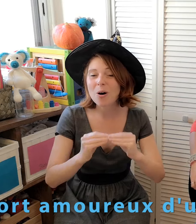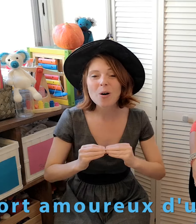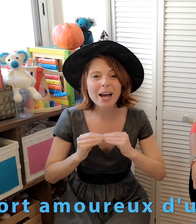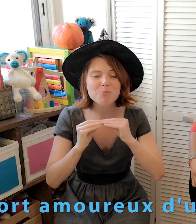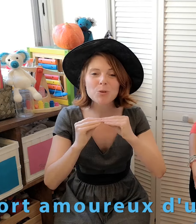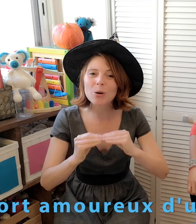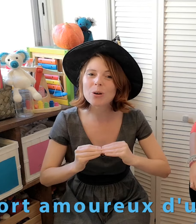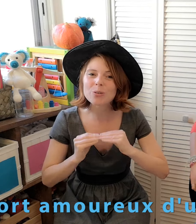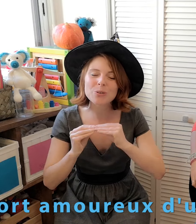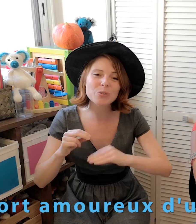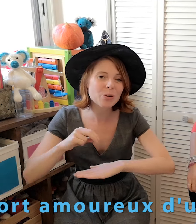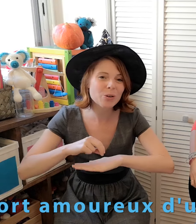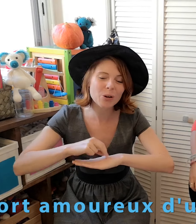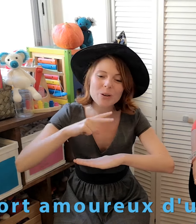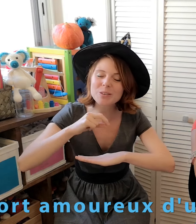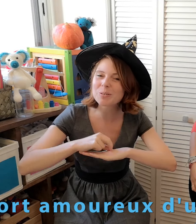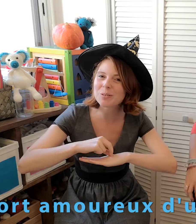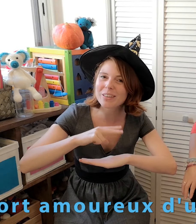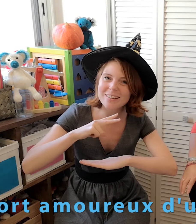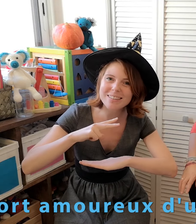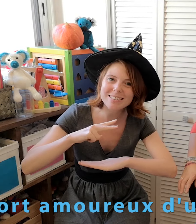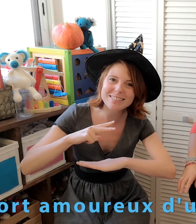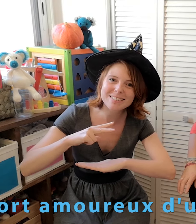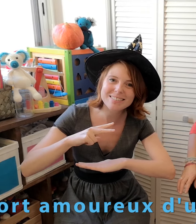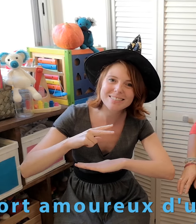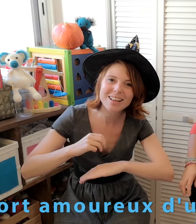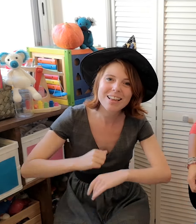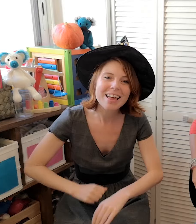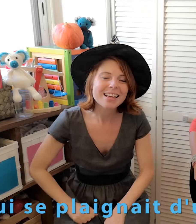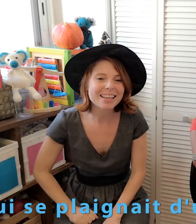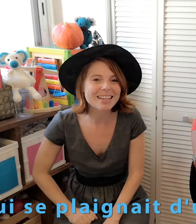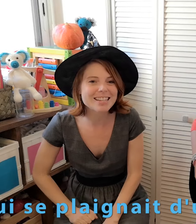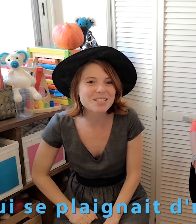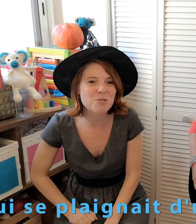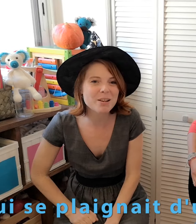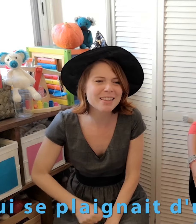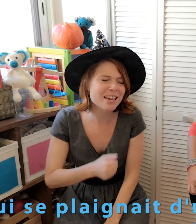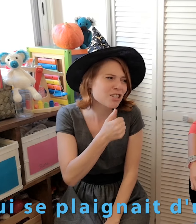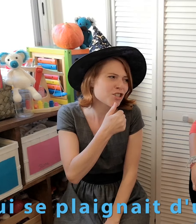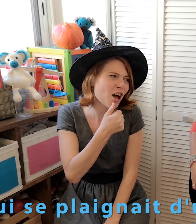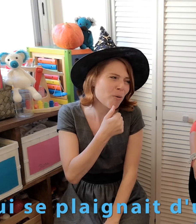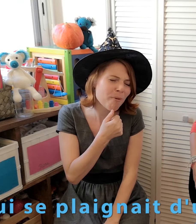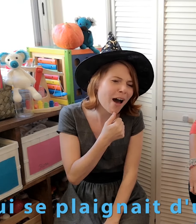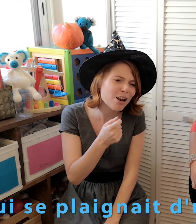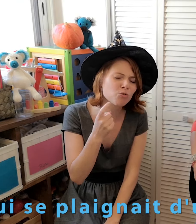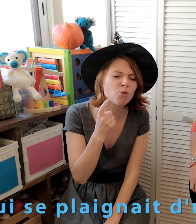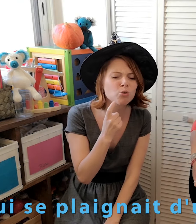Fort amoureux d'une grenouille Qui se plaignait d'un mal de